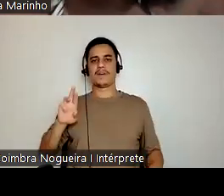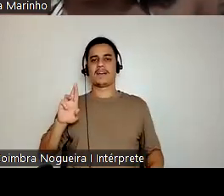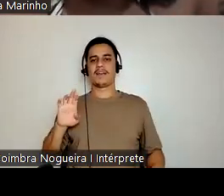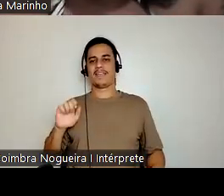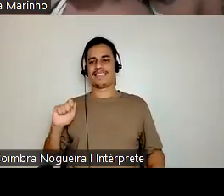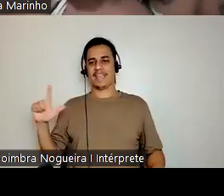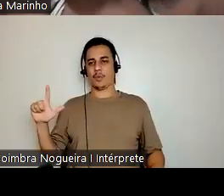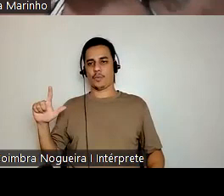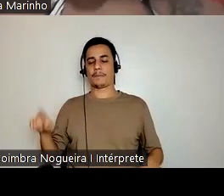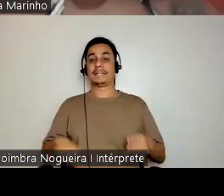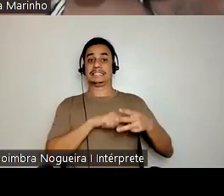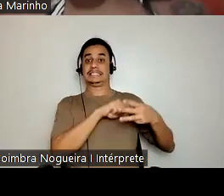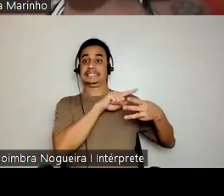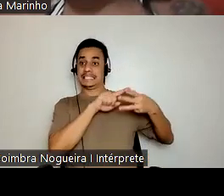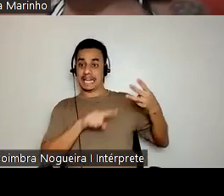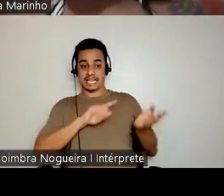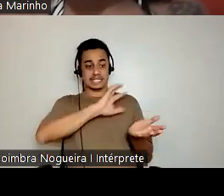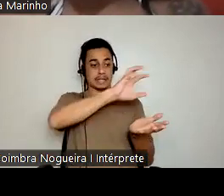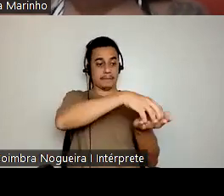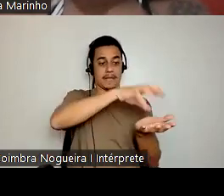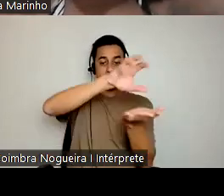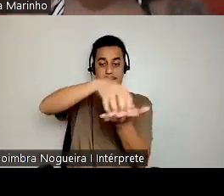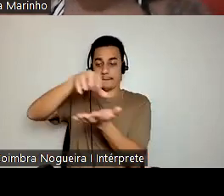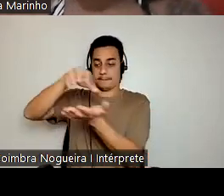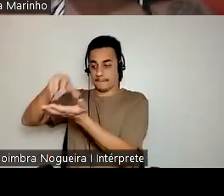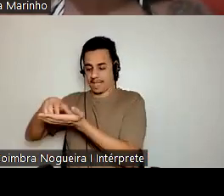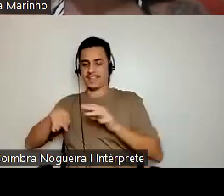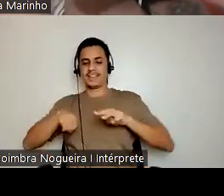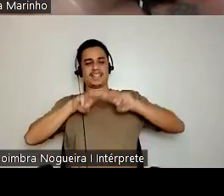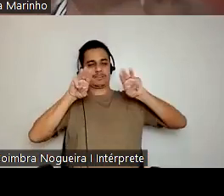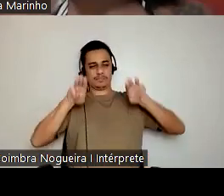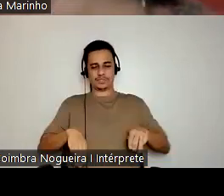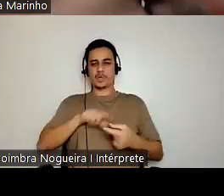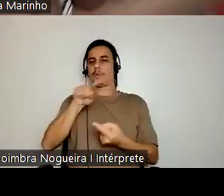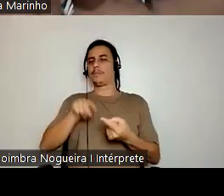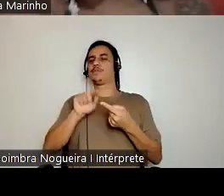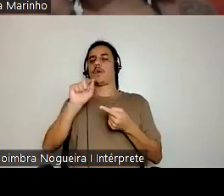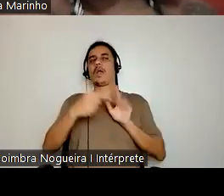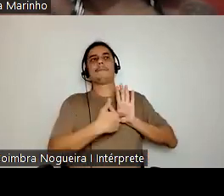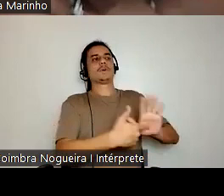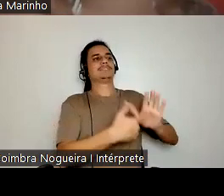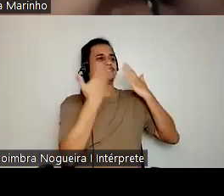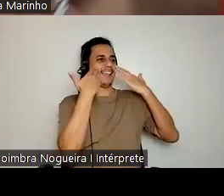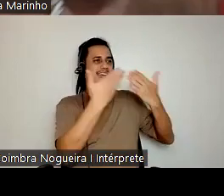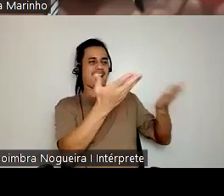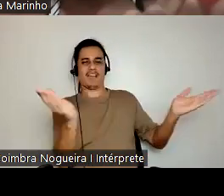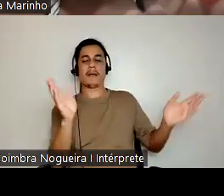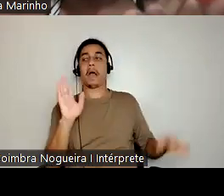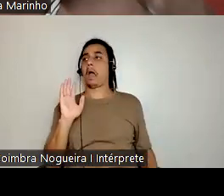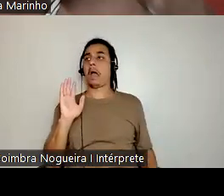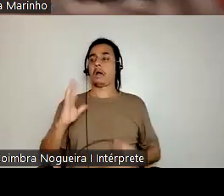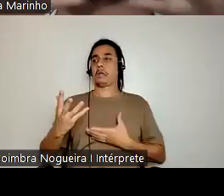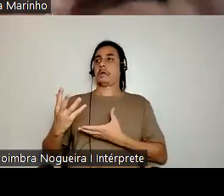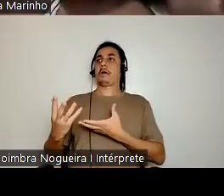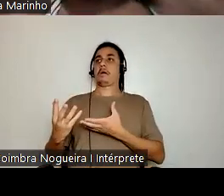instituições e a própria ideia de museu, ela vem desse lugar de espetacularizar tudo aquilo que é alheio a si próprio.